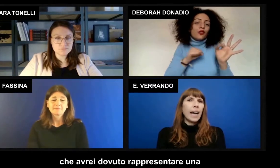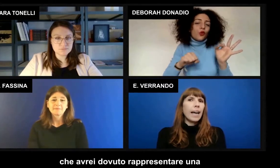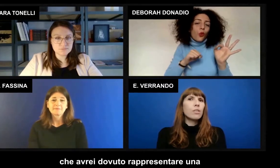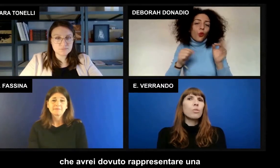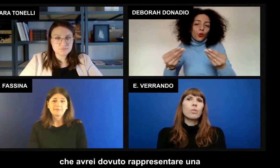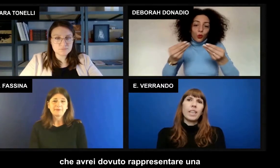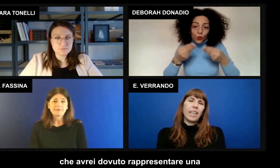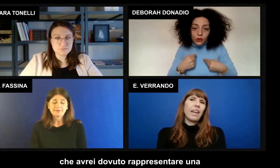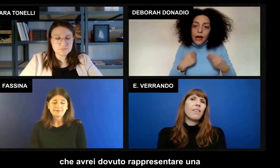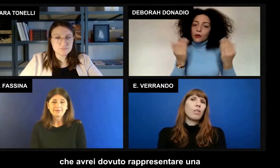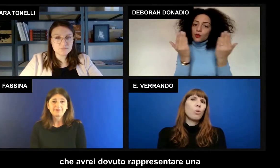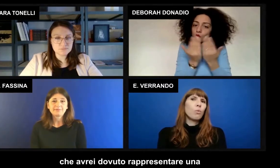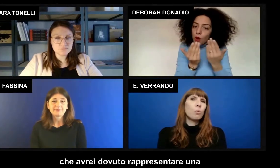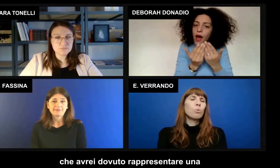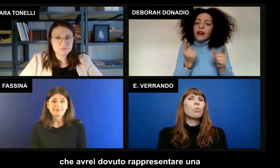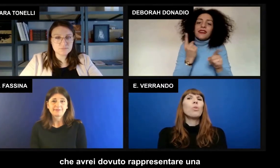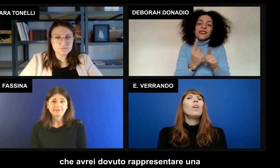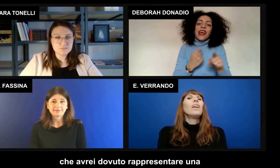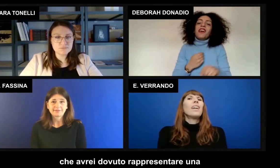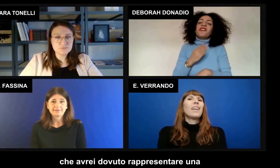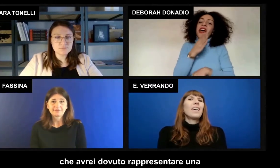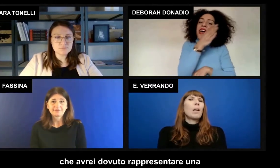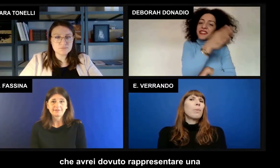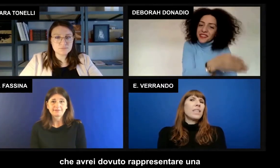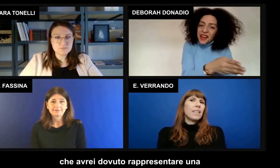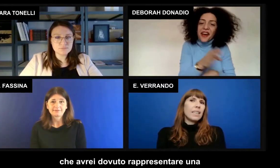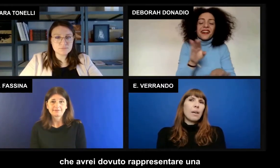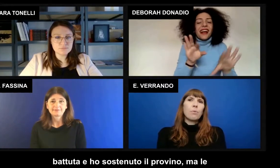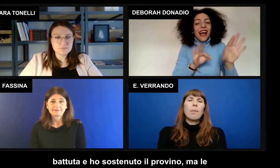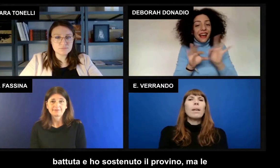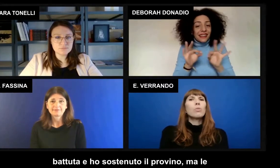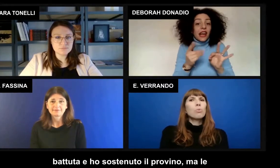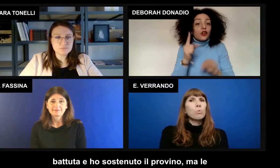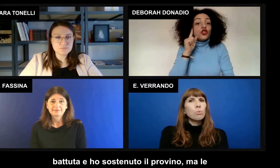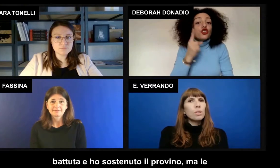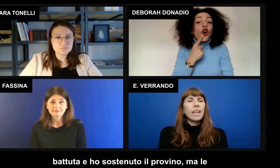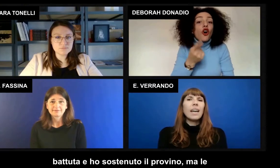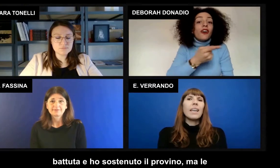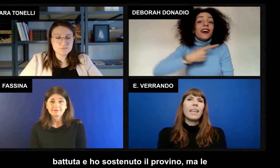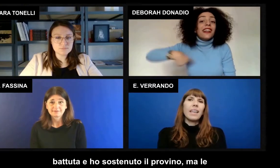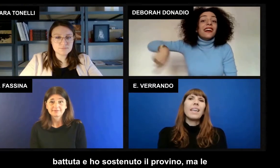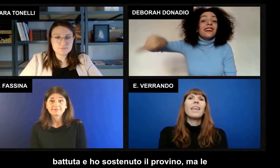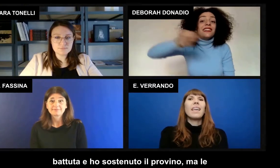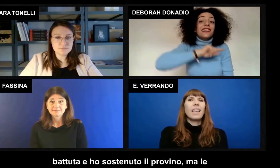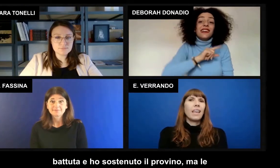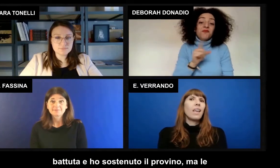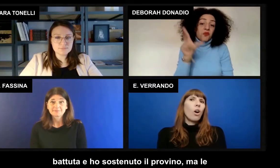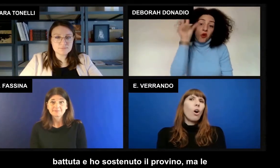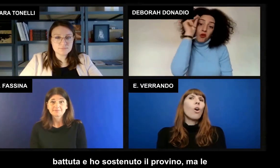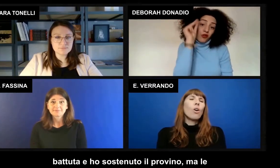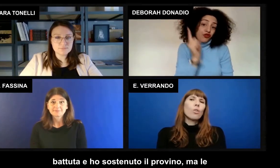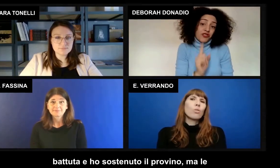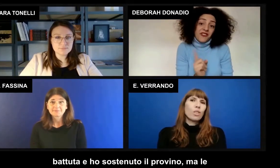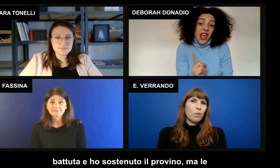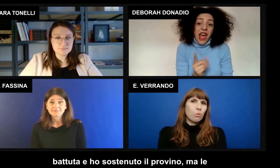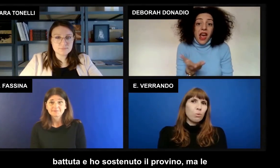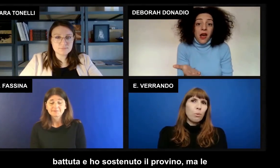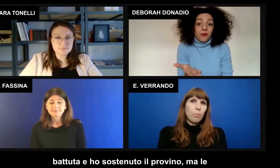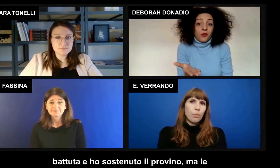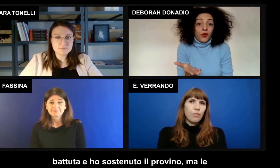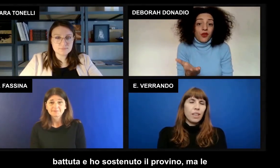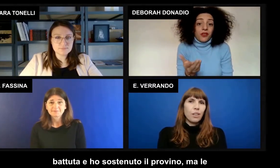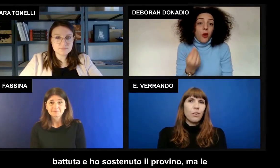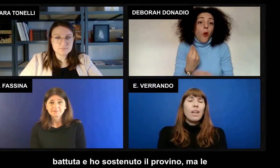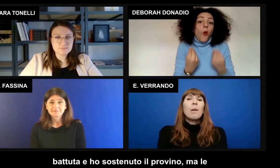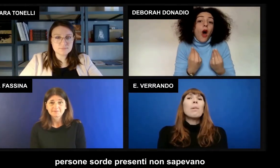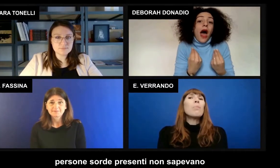spiegato che avrei dovuto rappresentare una battuta e ho sostenuto